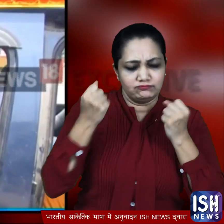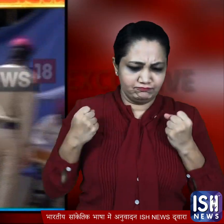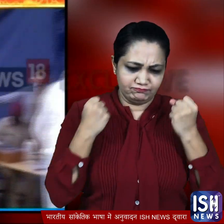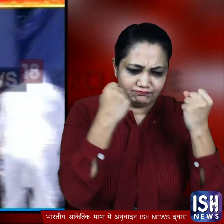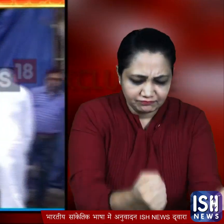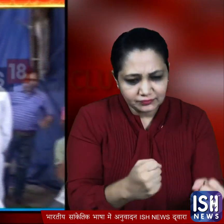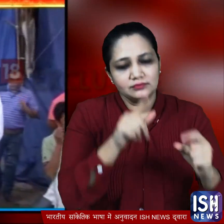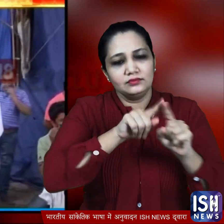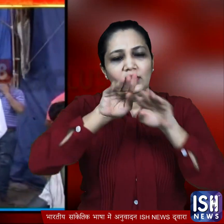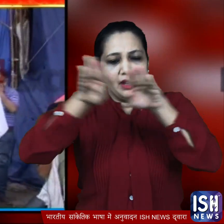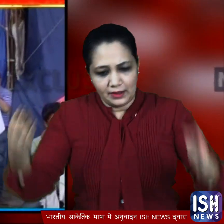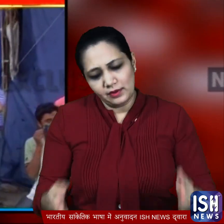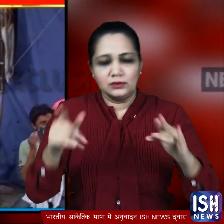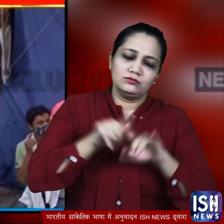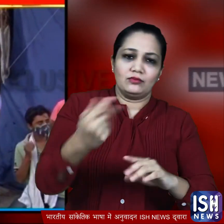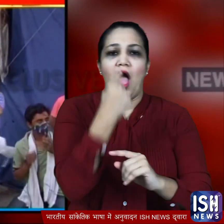और वहां कैम्प लगाकर मजदूरों की चांच शुरू करती